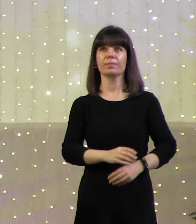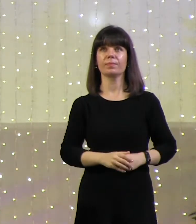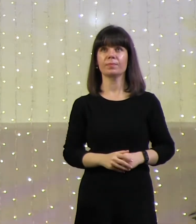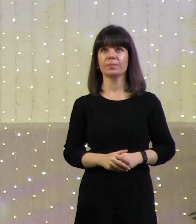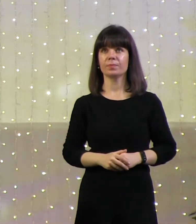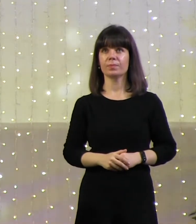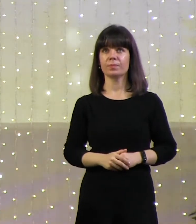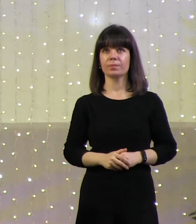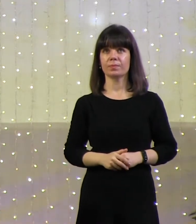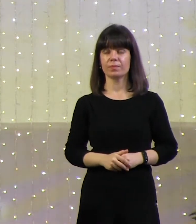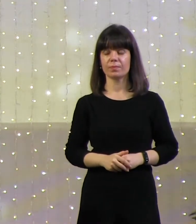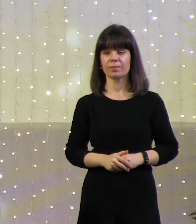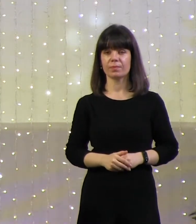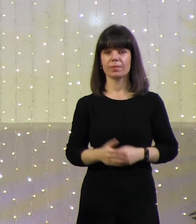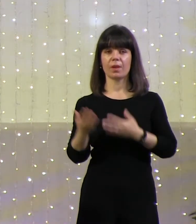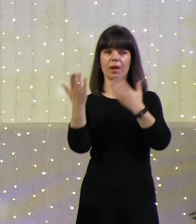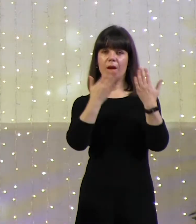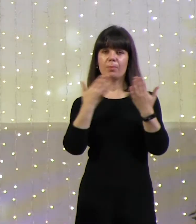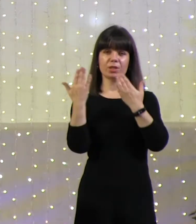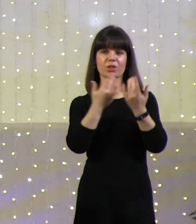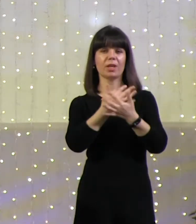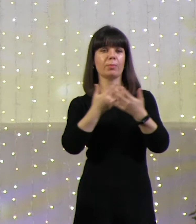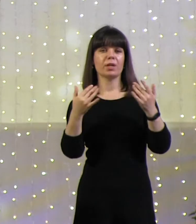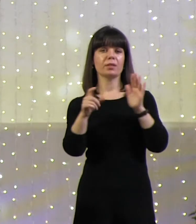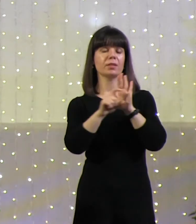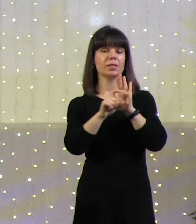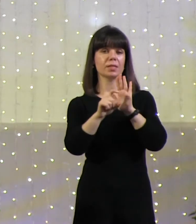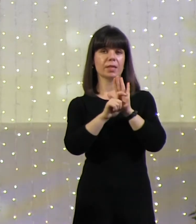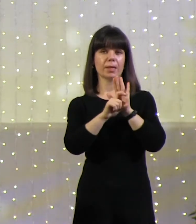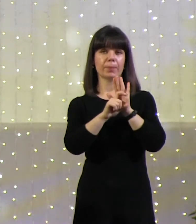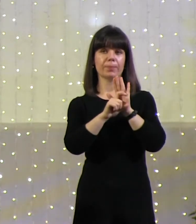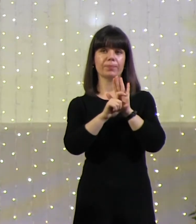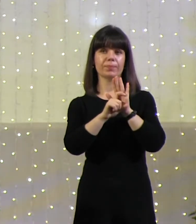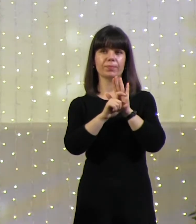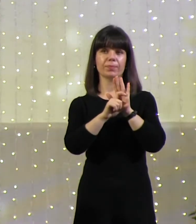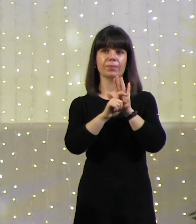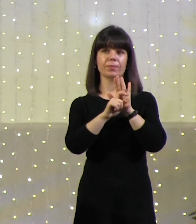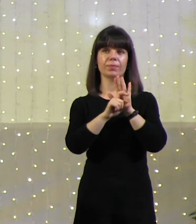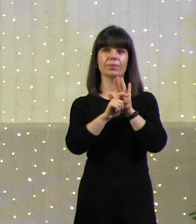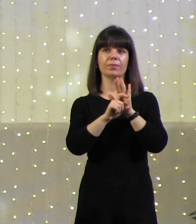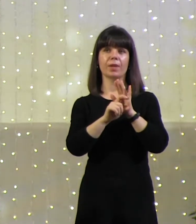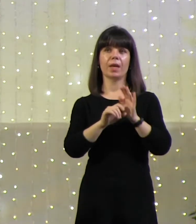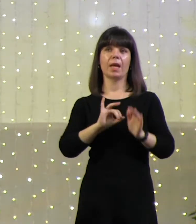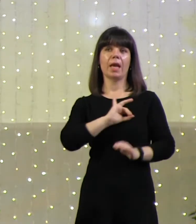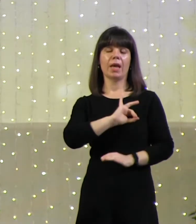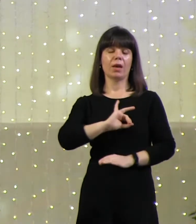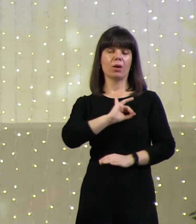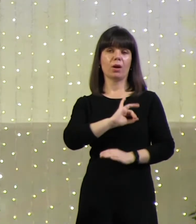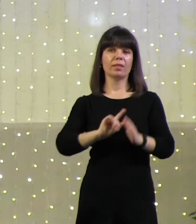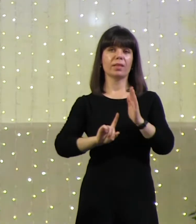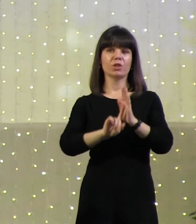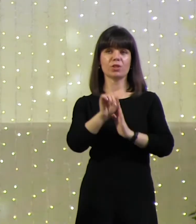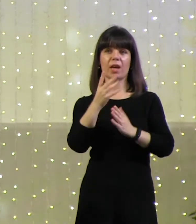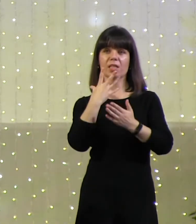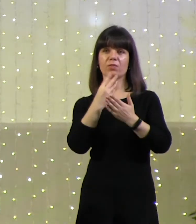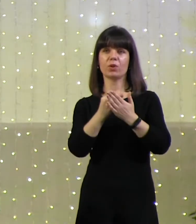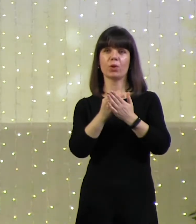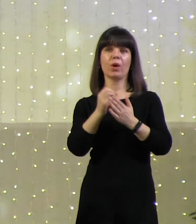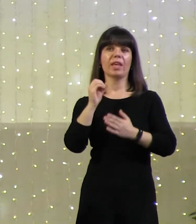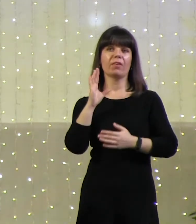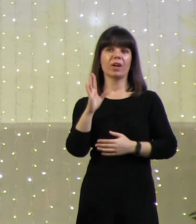Посмотрим на некоторые тексты, которые подтверждают то, что я сказал. Евангелист Иоанн начинает свое Евангелие